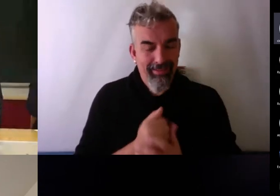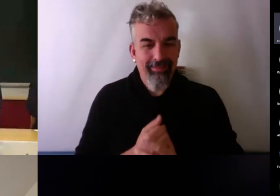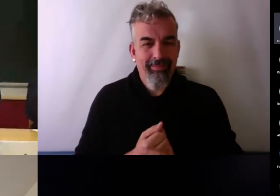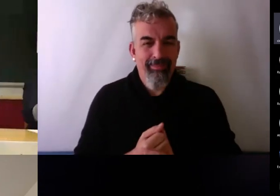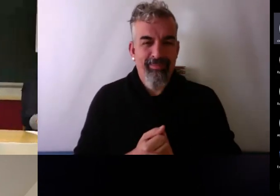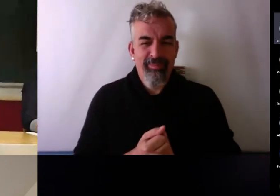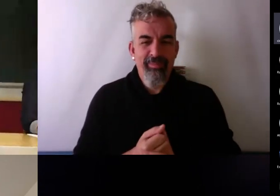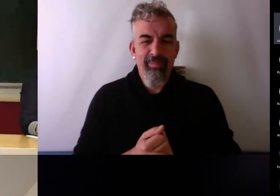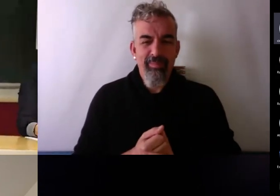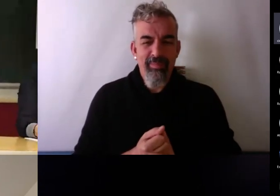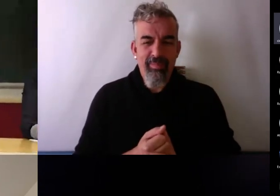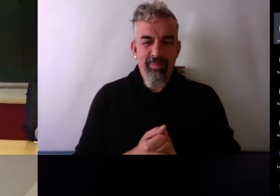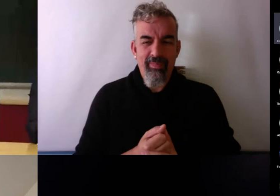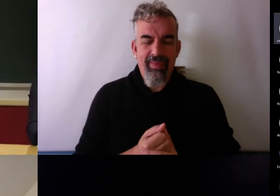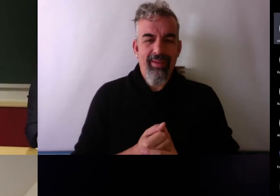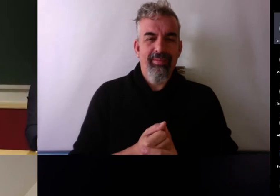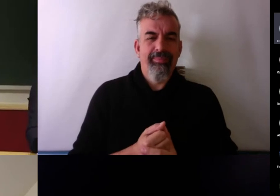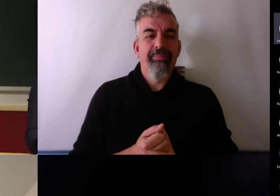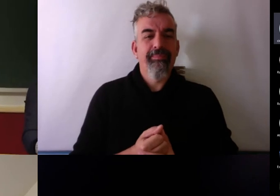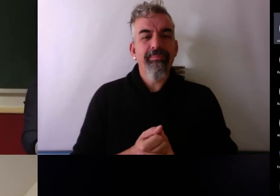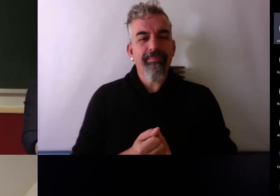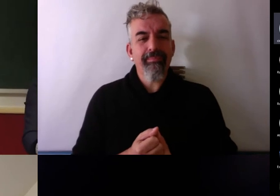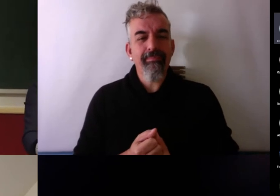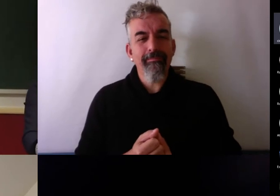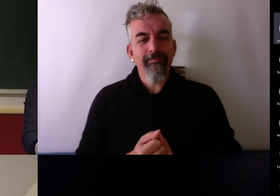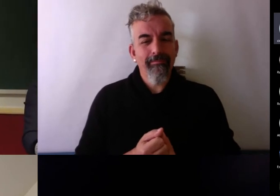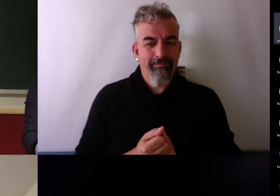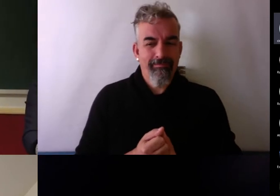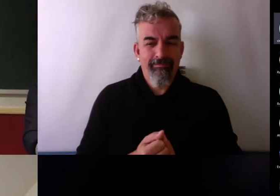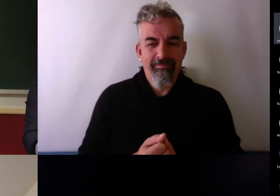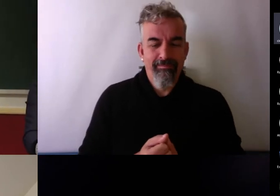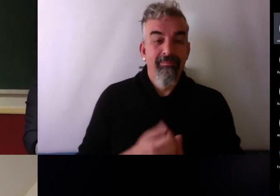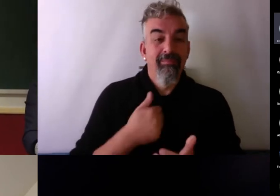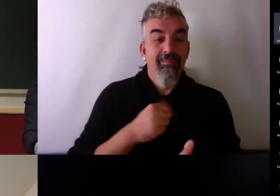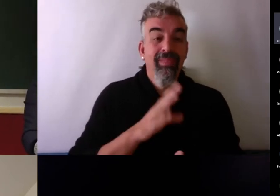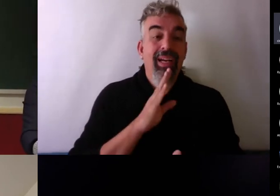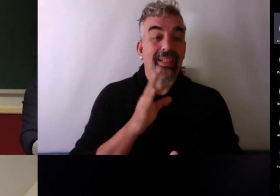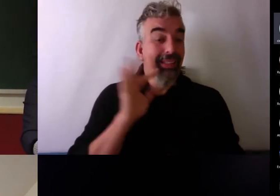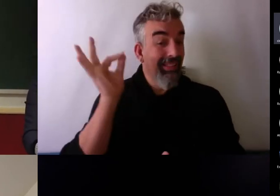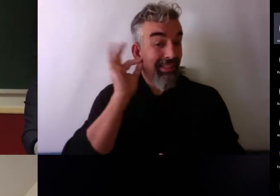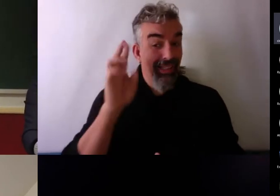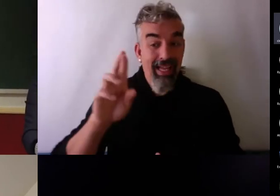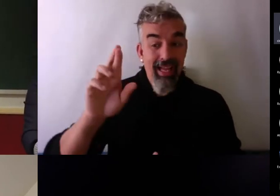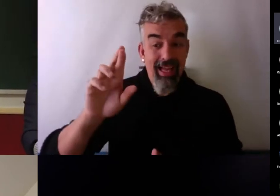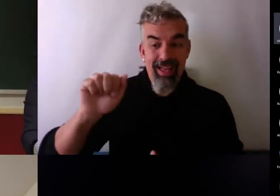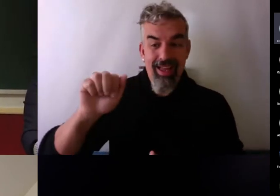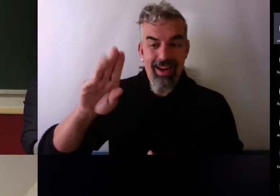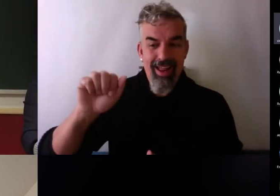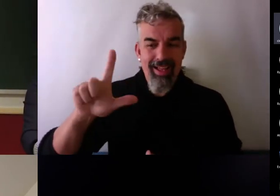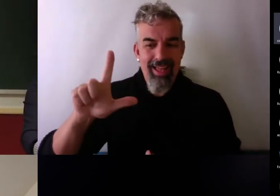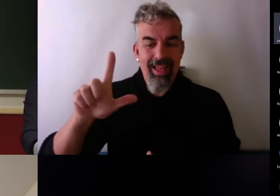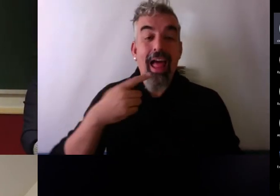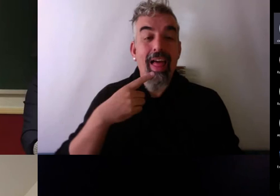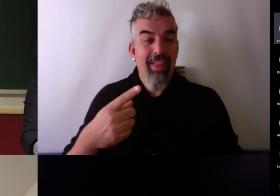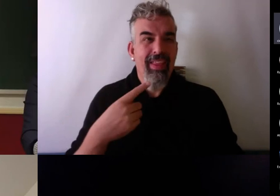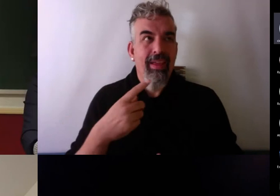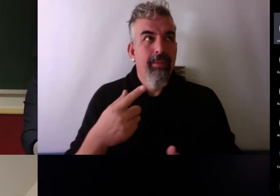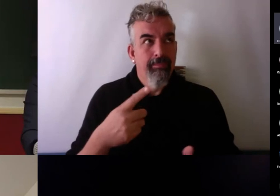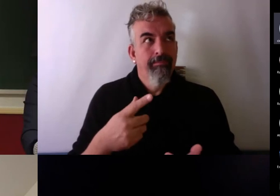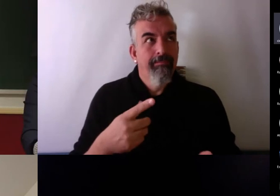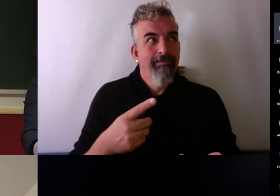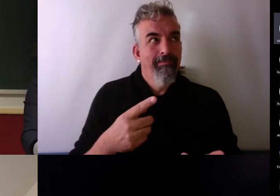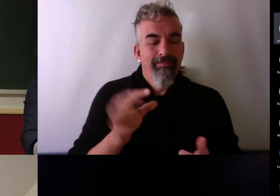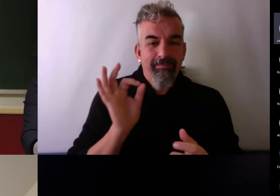Muy brevemente. Yendo a hacerlas un pelín en el tiempo. Comentaba Raquel y yo creo que la dificultad de